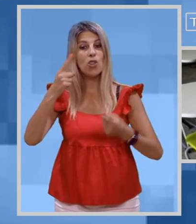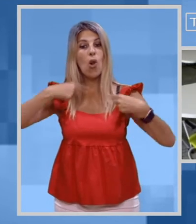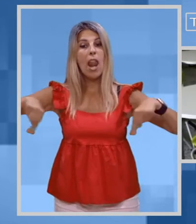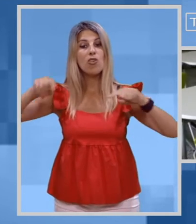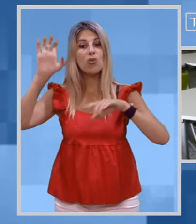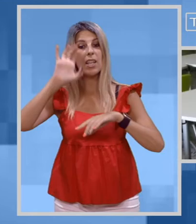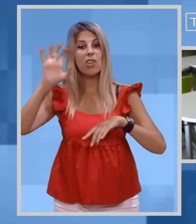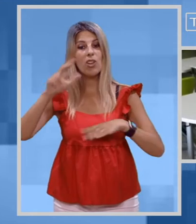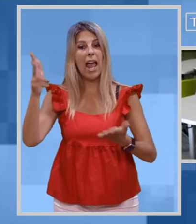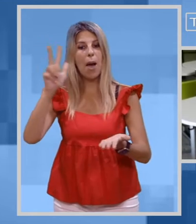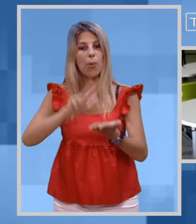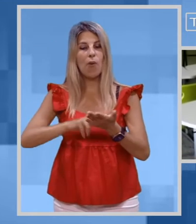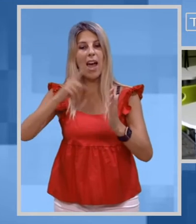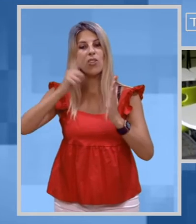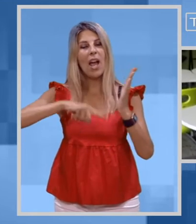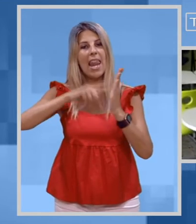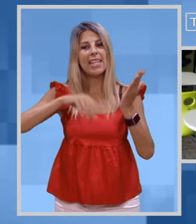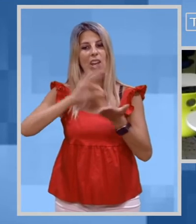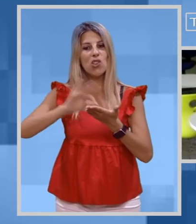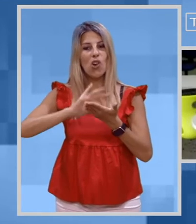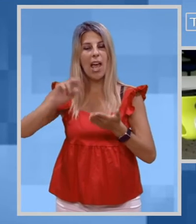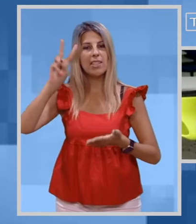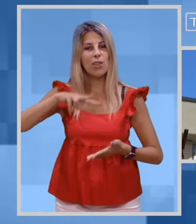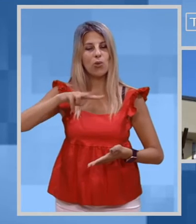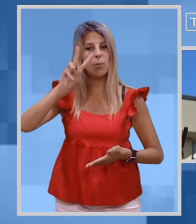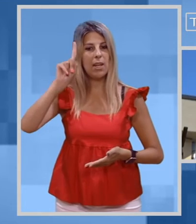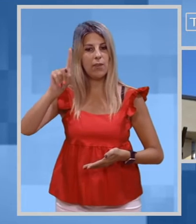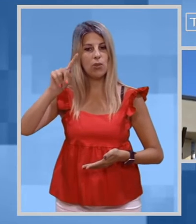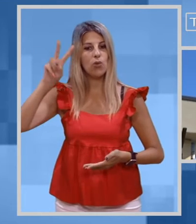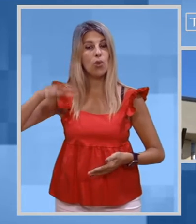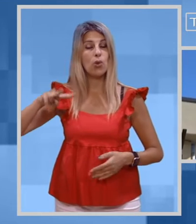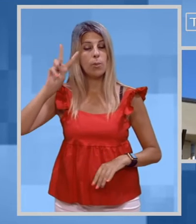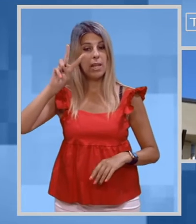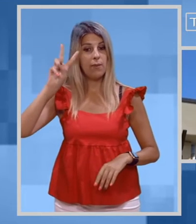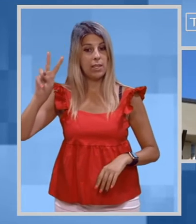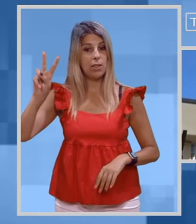la Giunta regionale ha approvato il calendario scolastico 2021-2022.